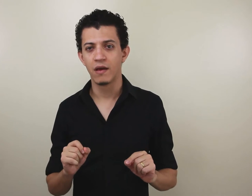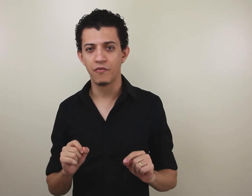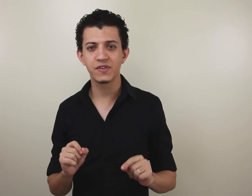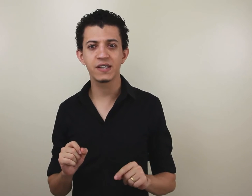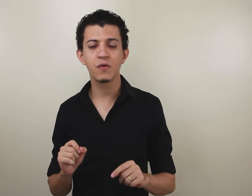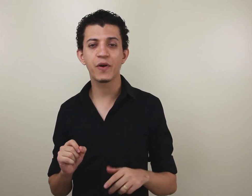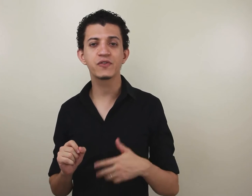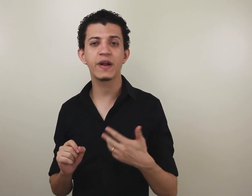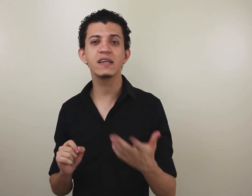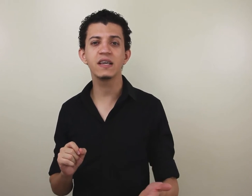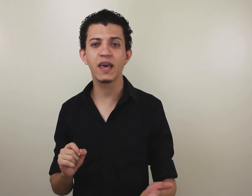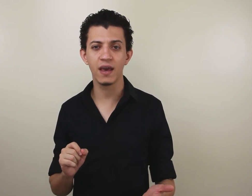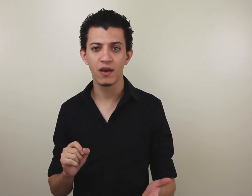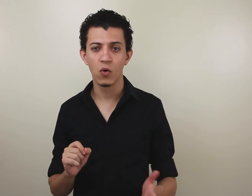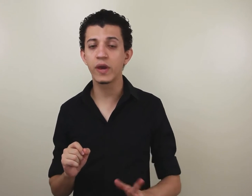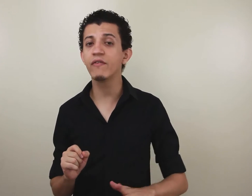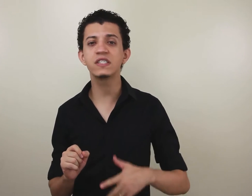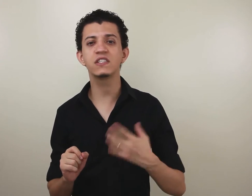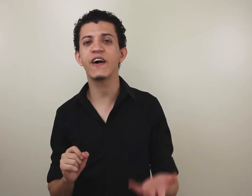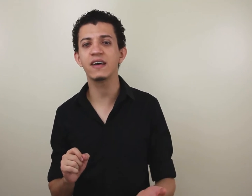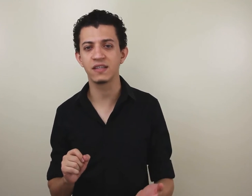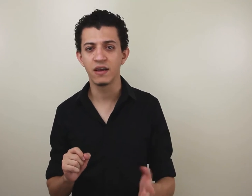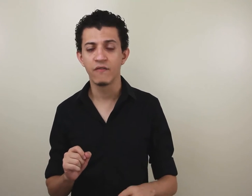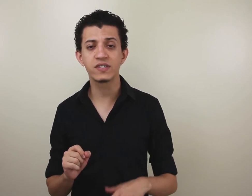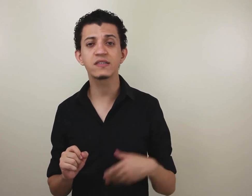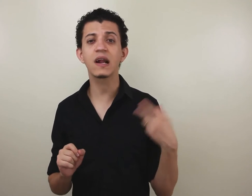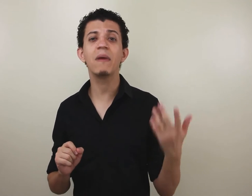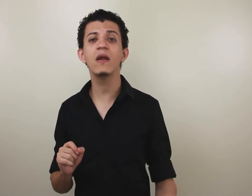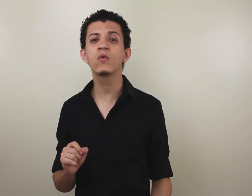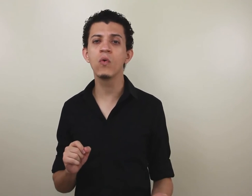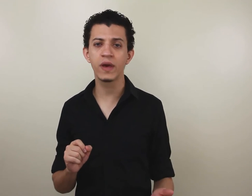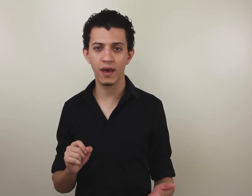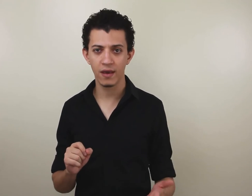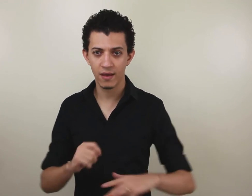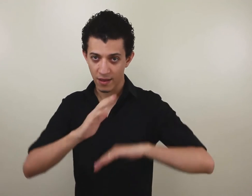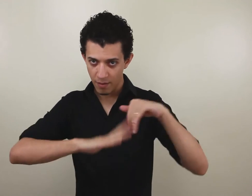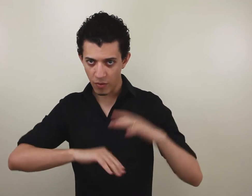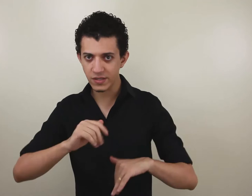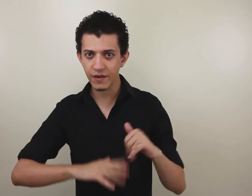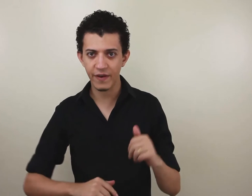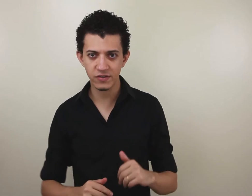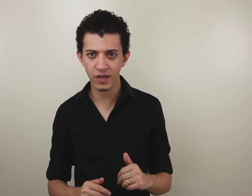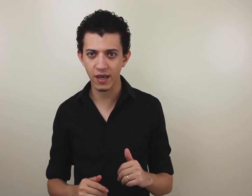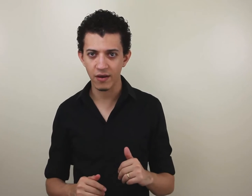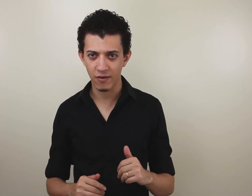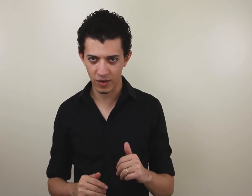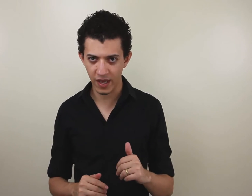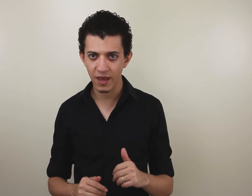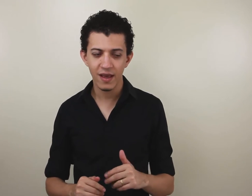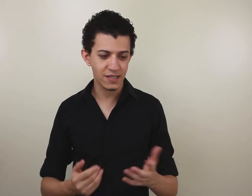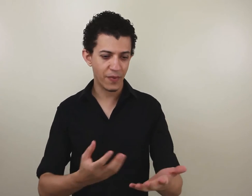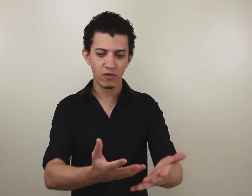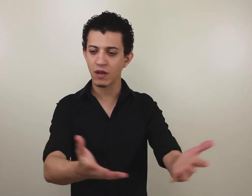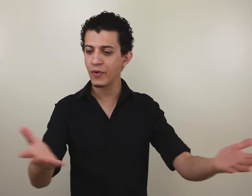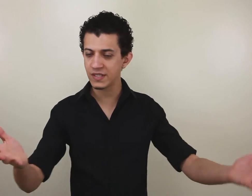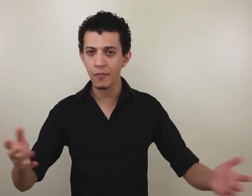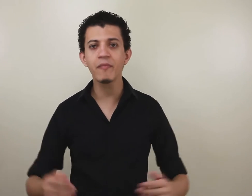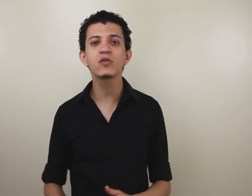Vocês são profissionais em quê? O que vocês fazem? Vocês trabalham com o quê? Pode ser feito isso aqui, ok? Você está perguntando, por exemplo, para uma